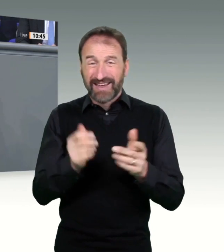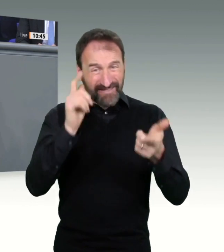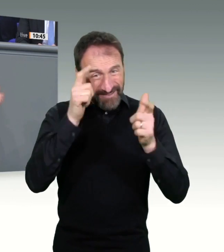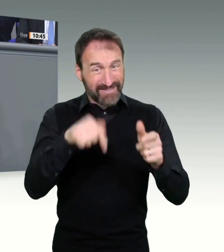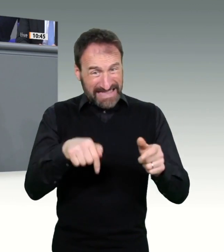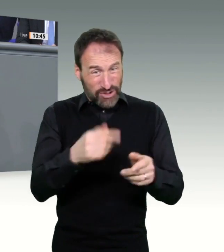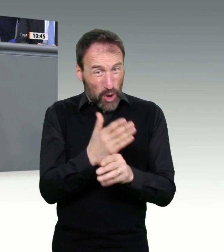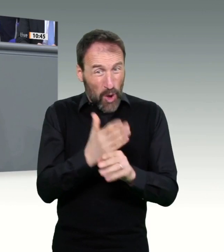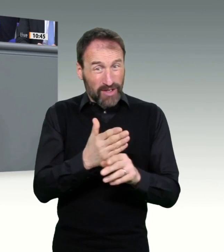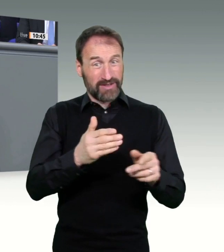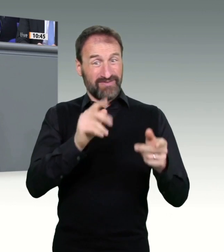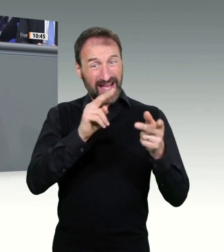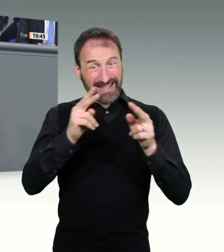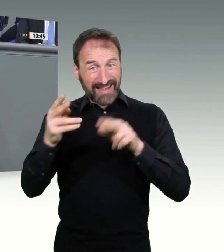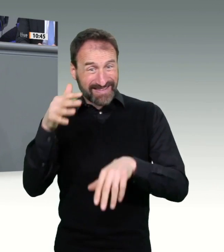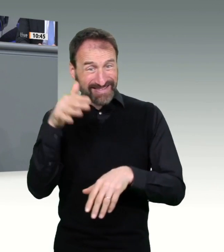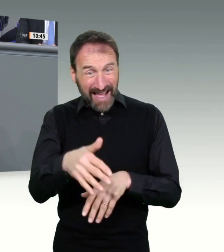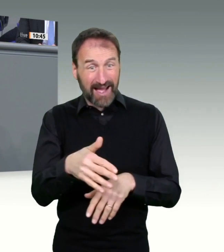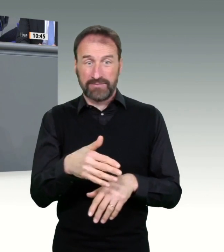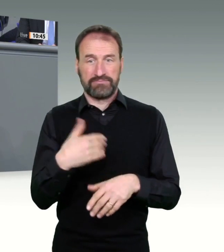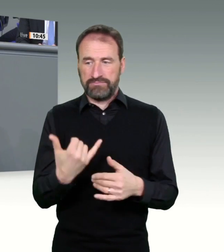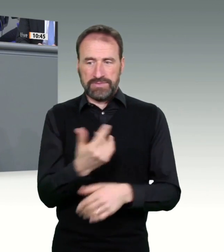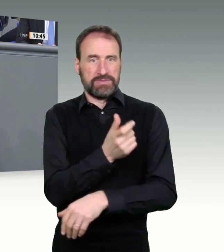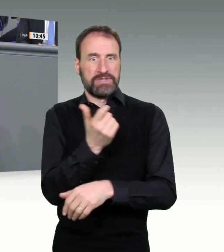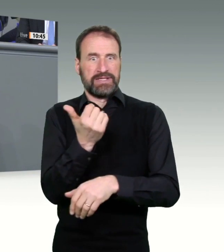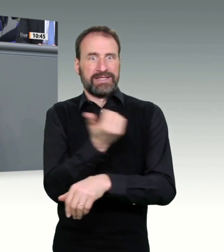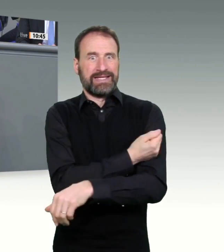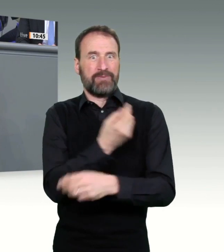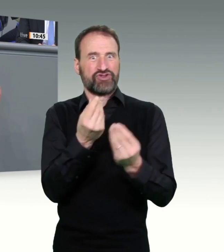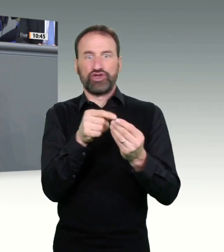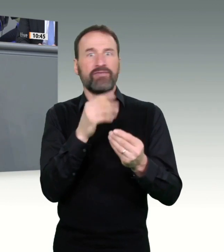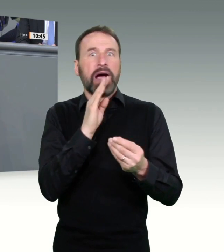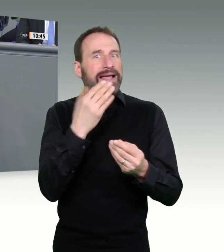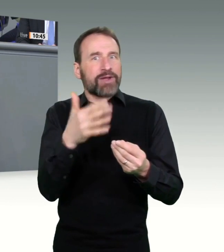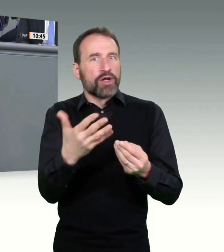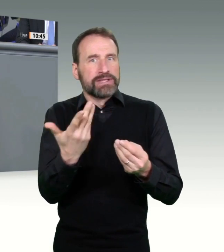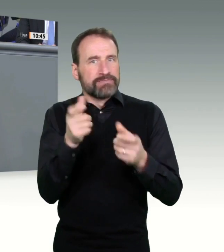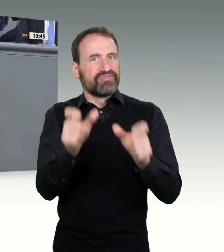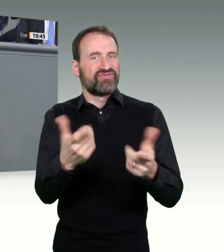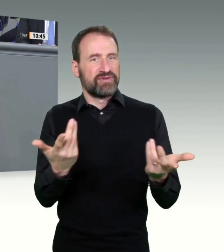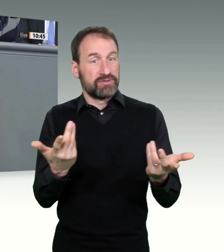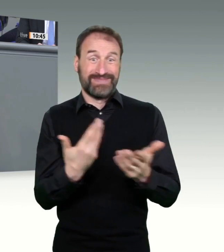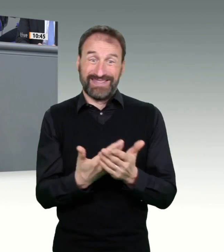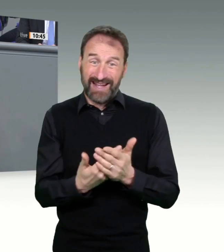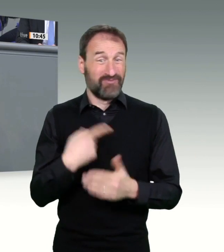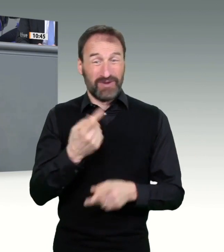Dazu gehört auch, ich wiederhole es gerne, die Freigabe der Lizenzen und den entsprechenden Technologietransfer.